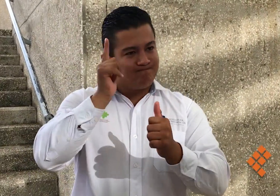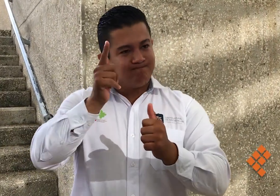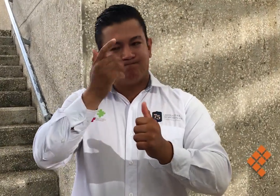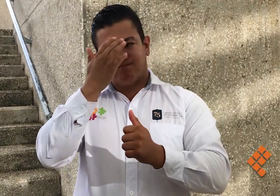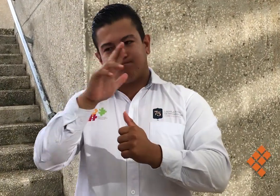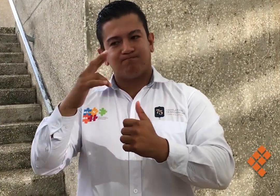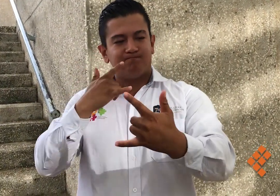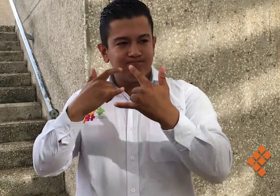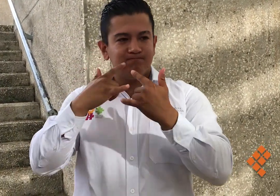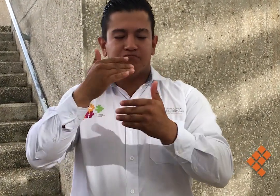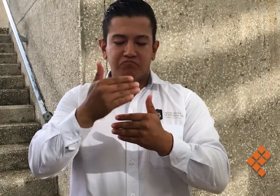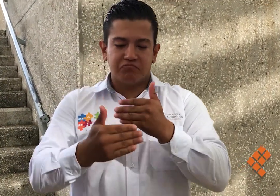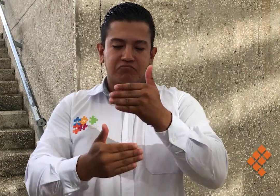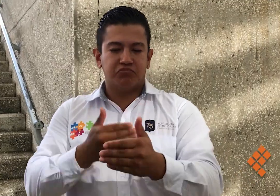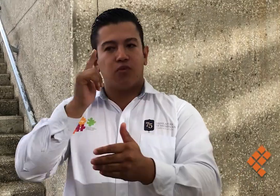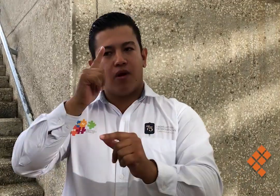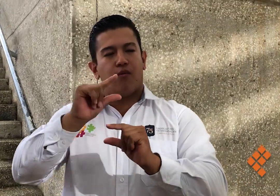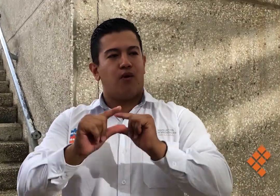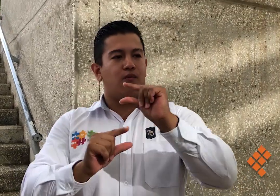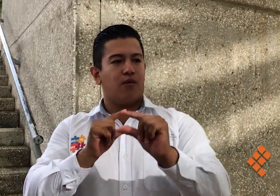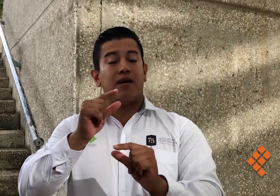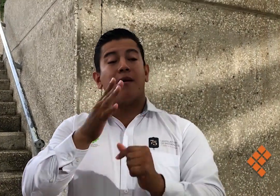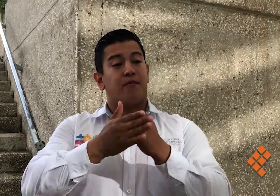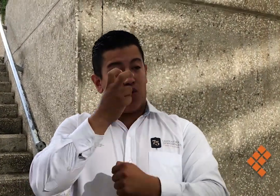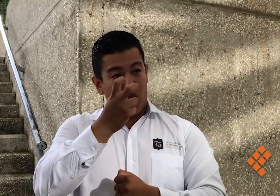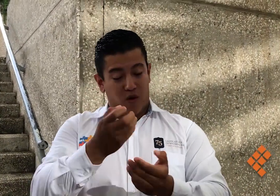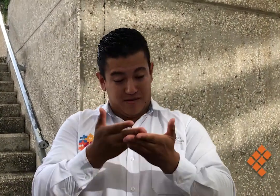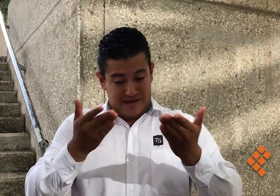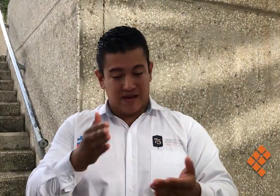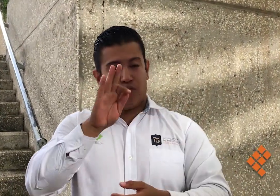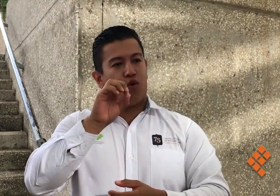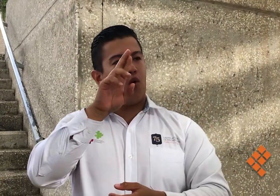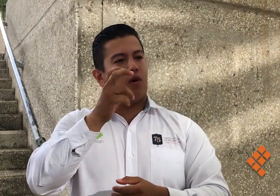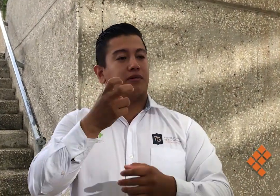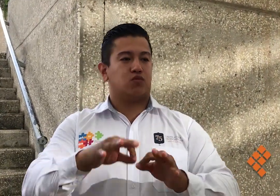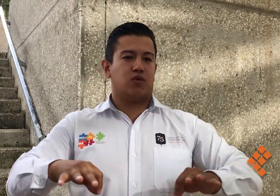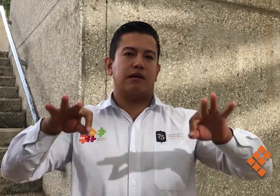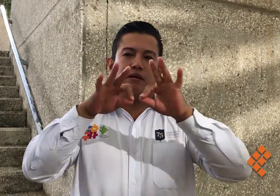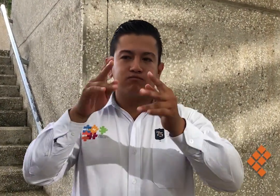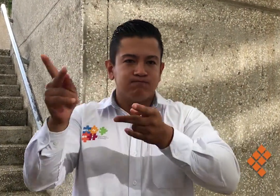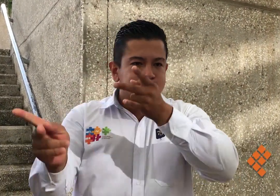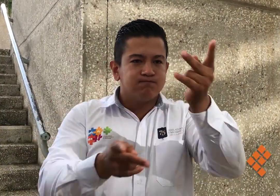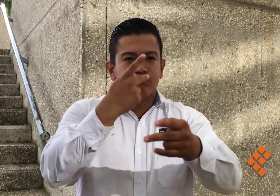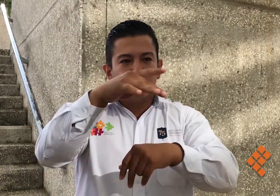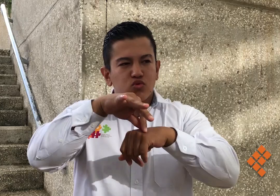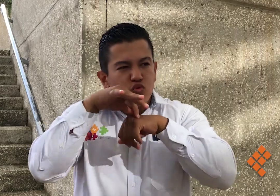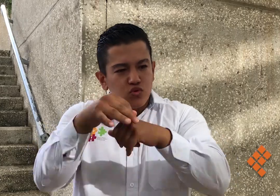y pues es a eso a lo que estamos apostando, a ir transitando, aunque sabemos que eso no se logra en una legislatura, pero